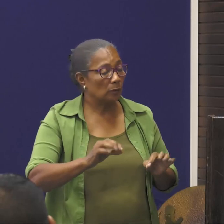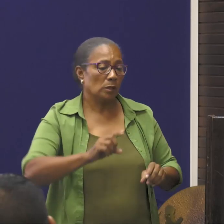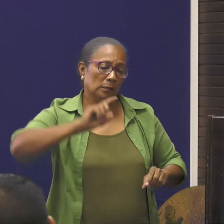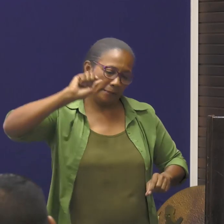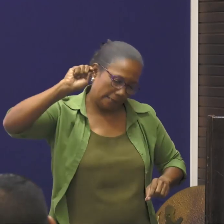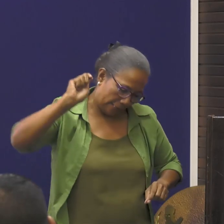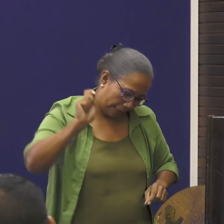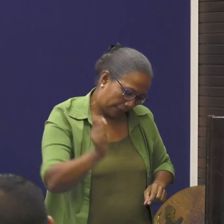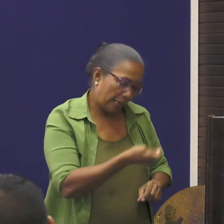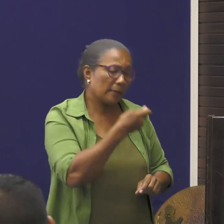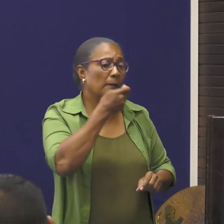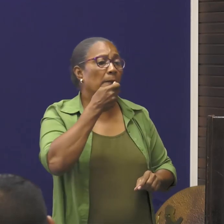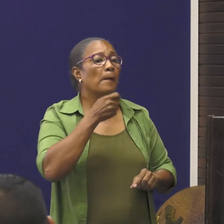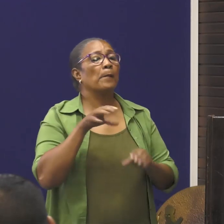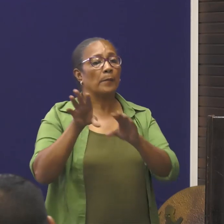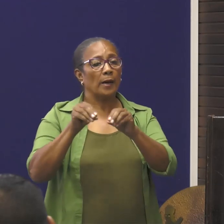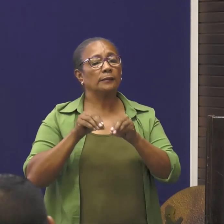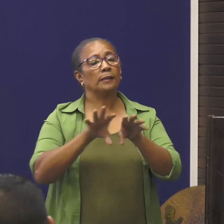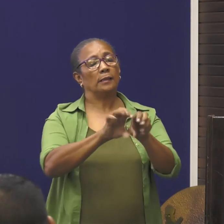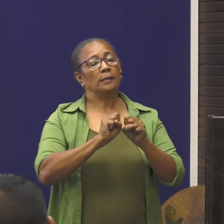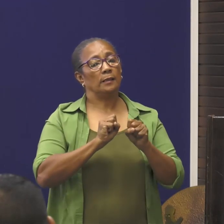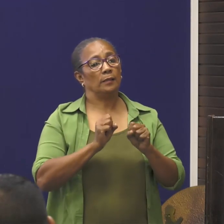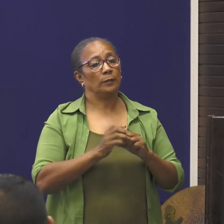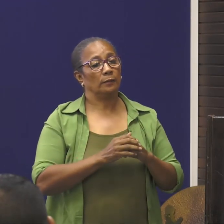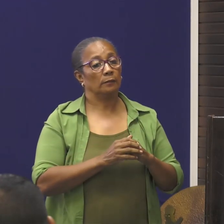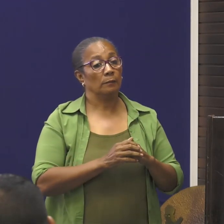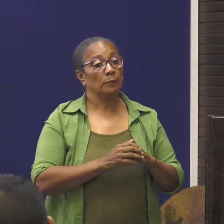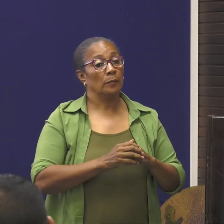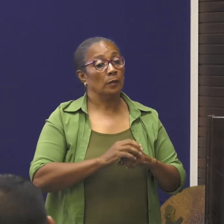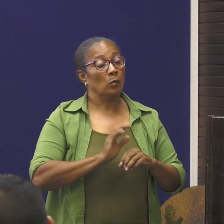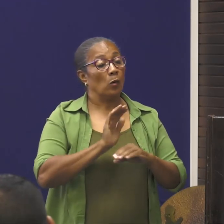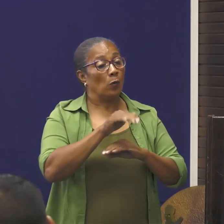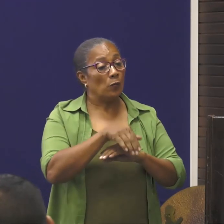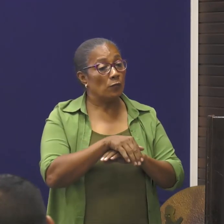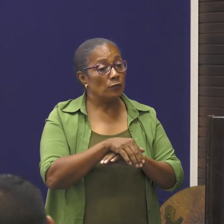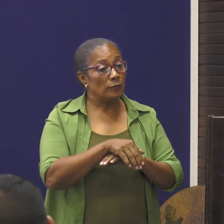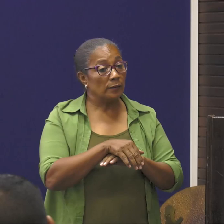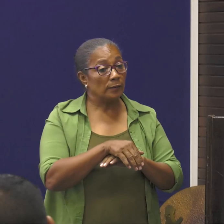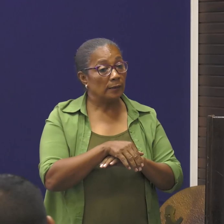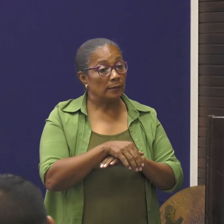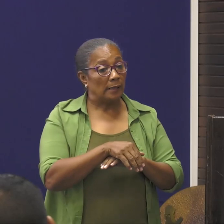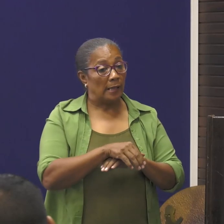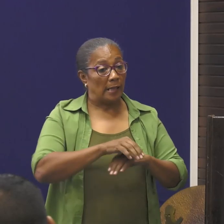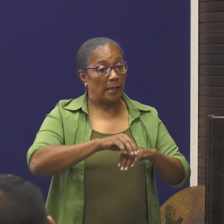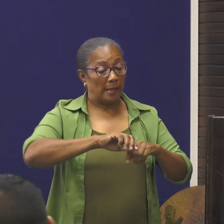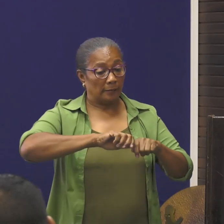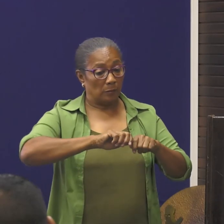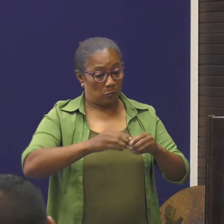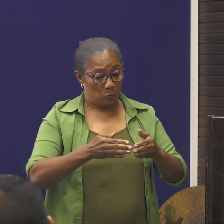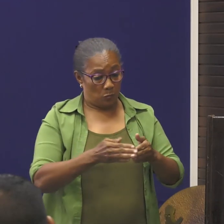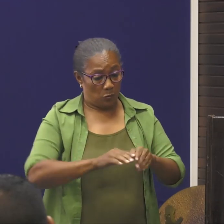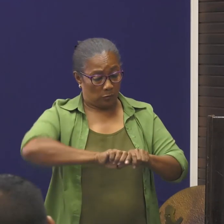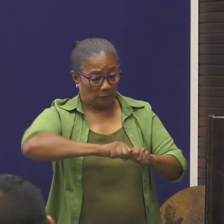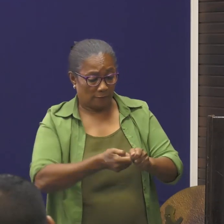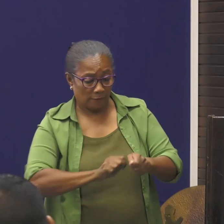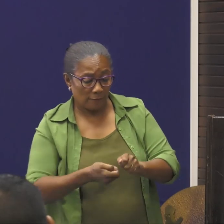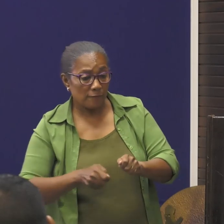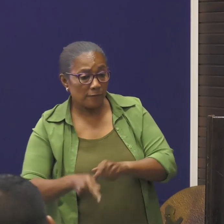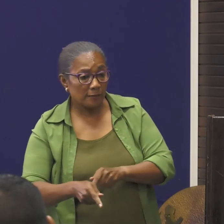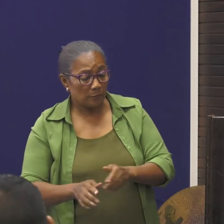onherroepelijke maatregelen, getroffen zullen worden. Met name, het aan de ketting leggen, van het desbetreffend